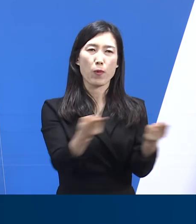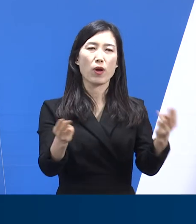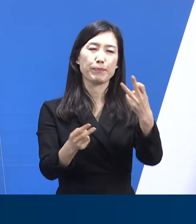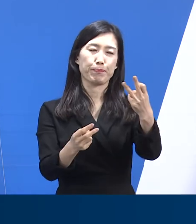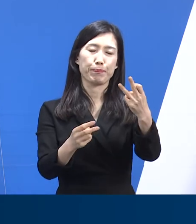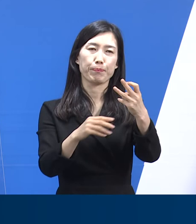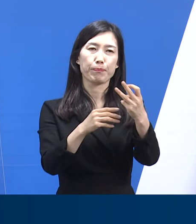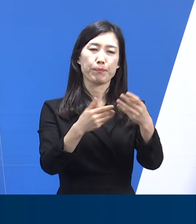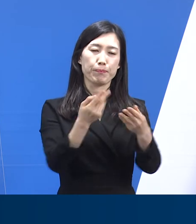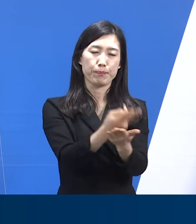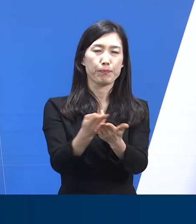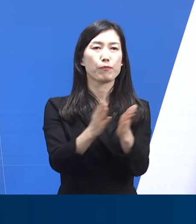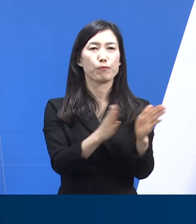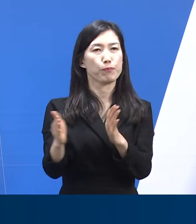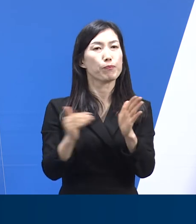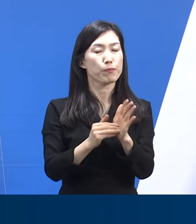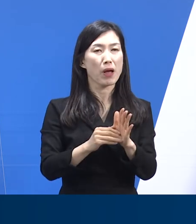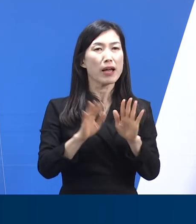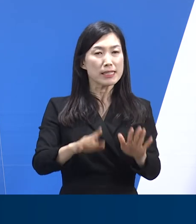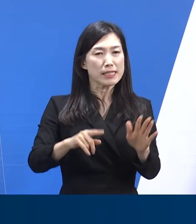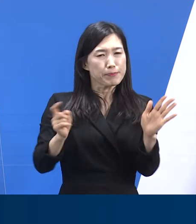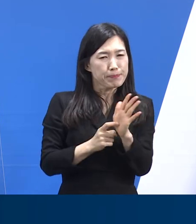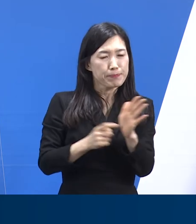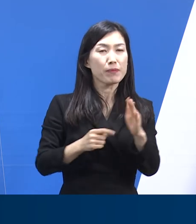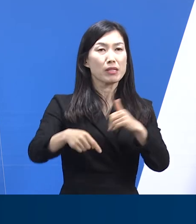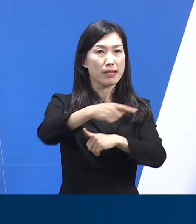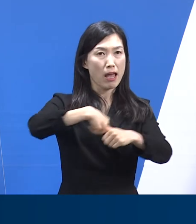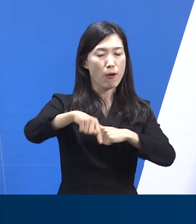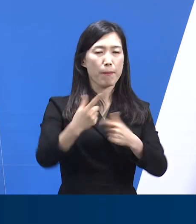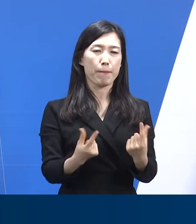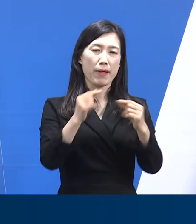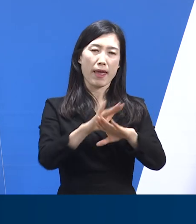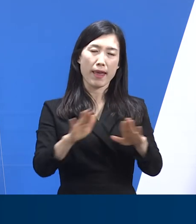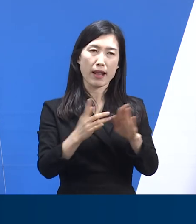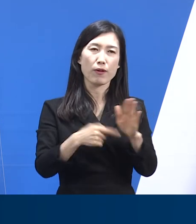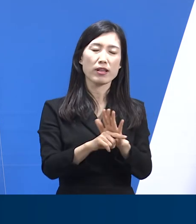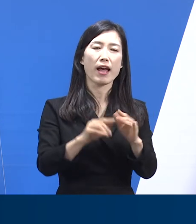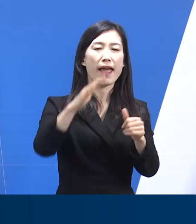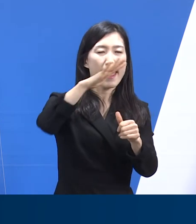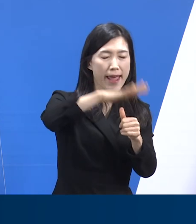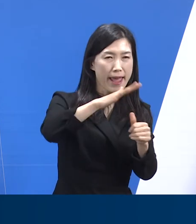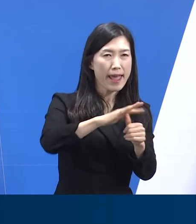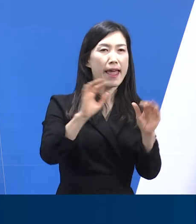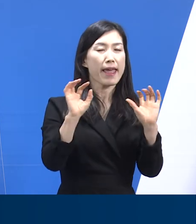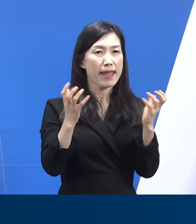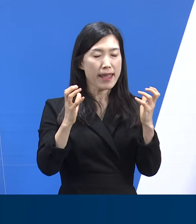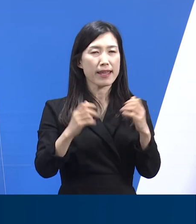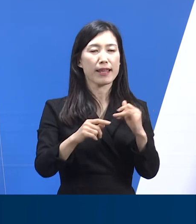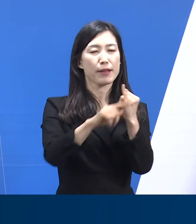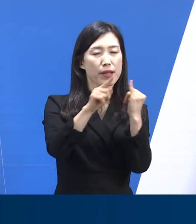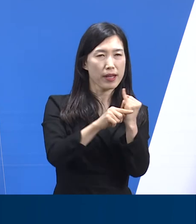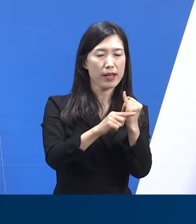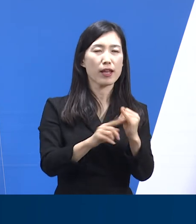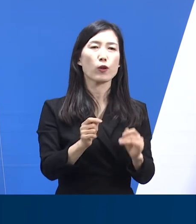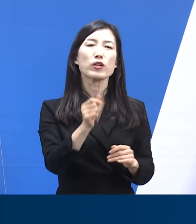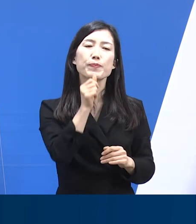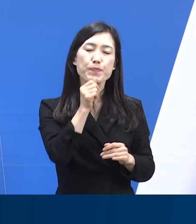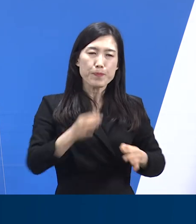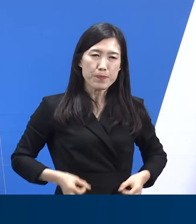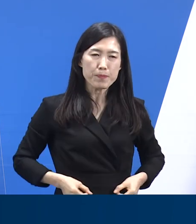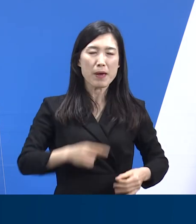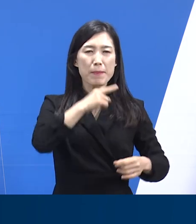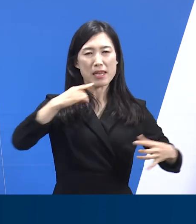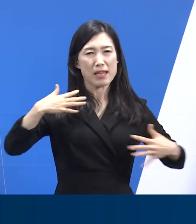경기도는 재택치료 중 응급사항에 신속하게 대응할 수 있도록 소아, 분만, 투석 등 특수병상을 지속적으로 확충해 나갈